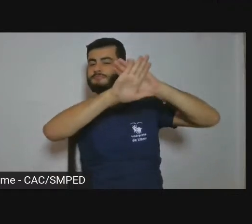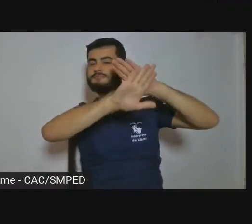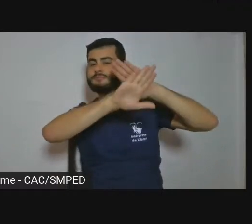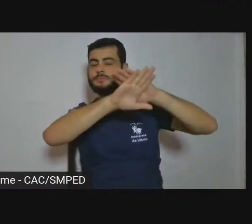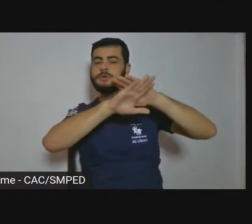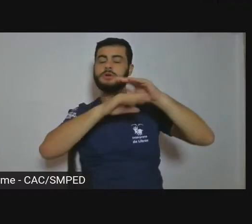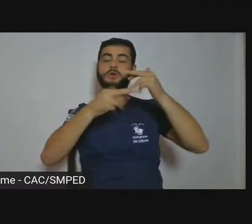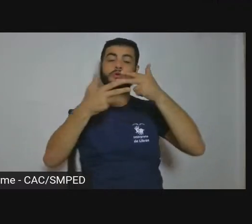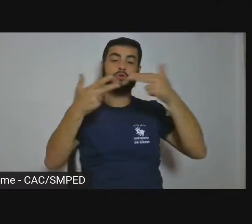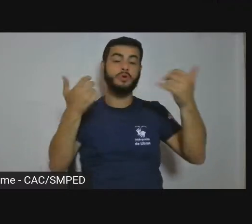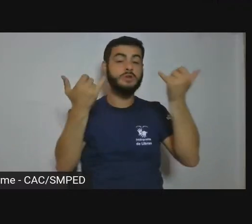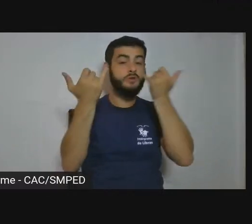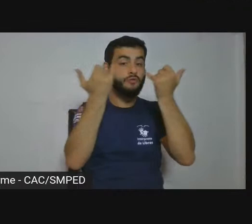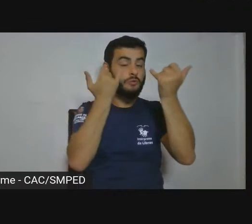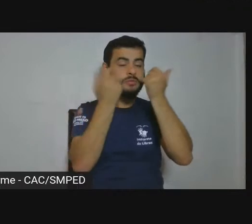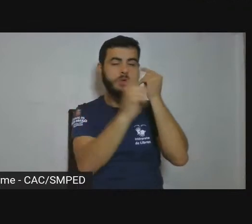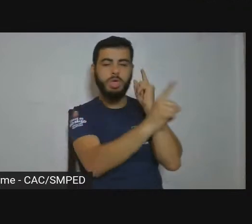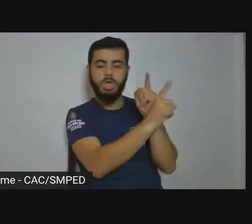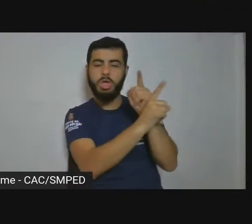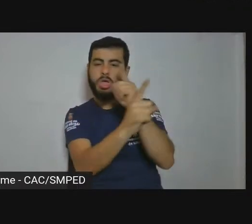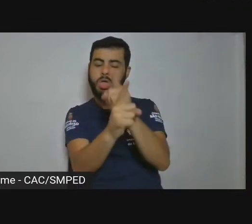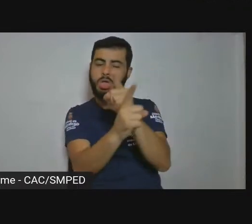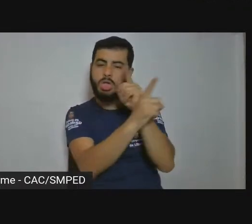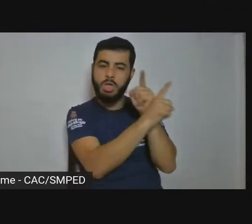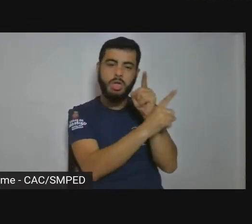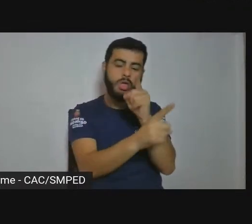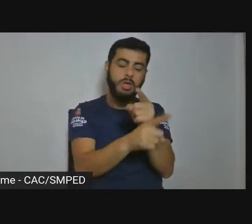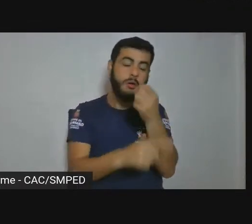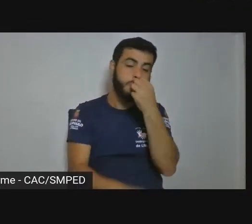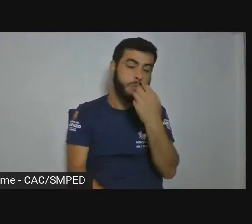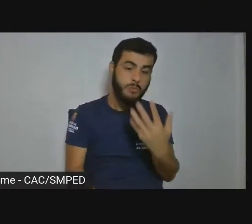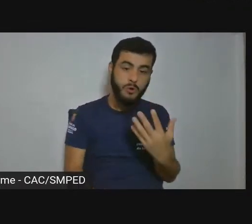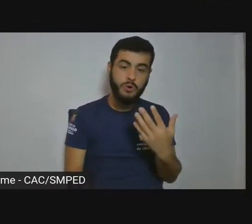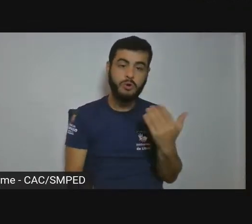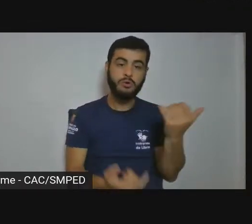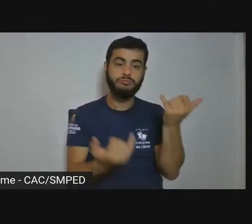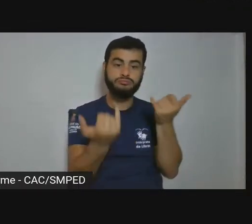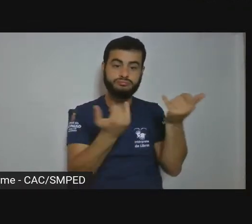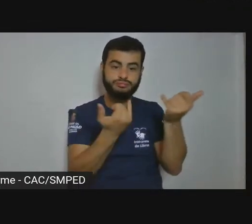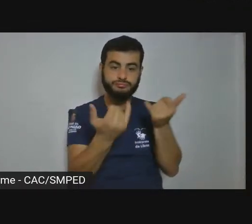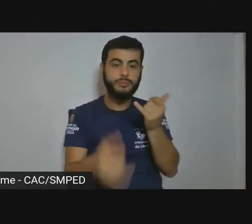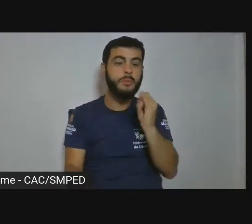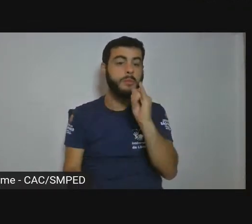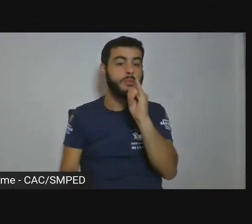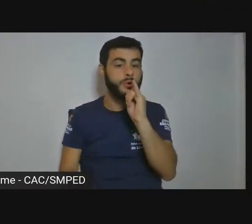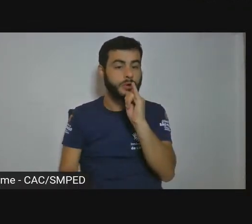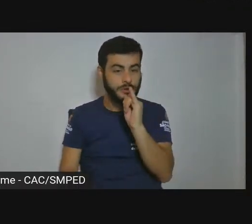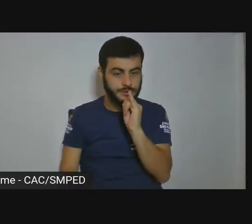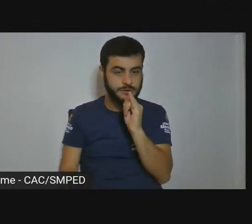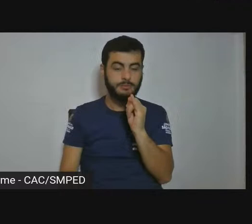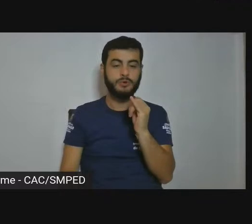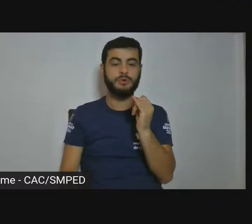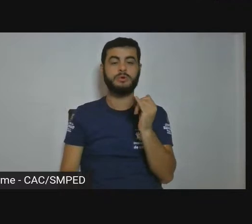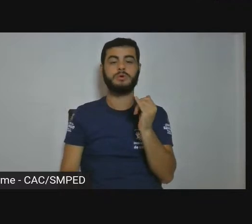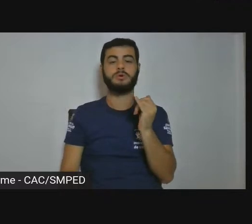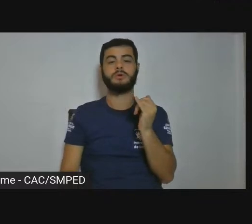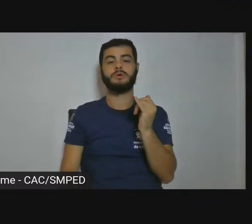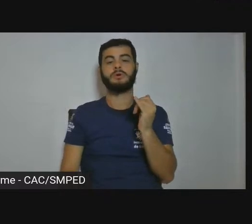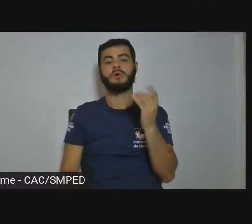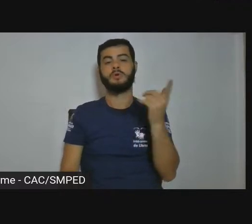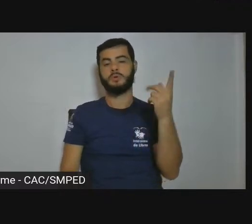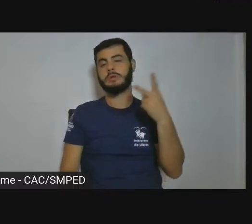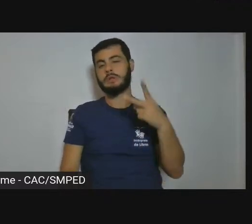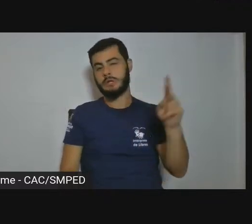reveladoras, por exemplo, quando usa em uma grande parte do seu trabalho os